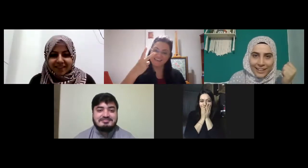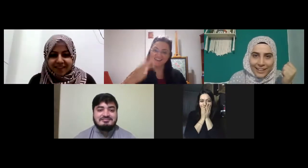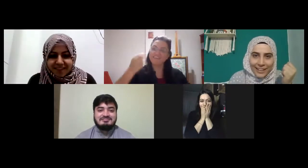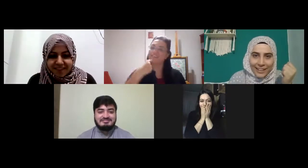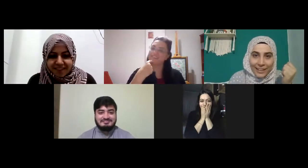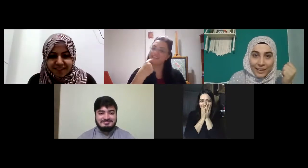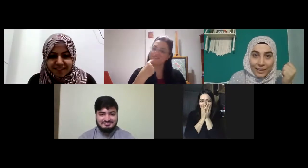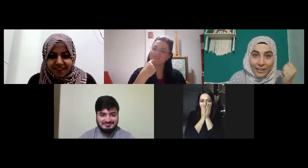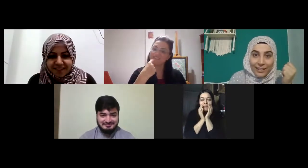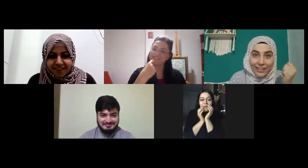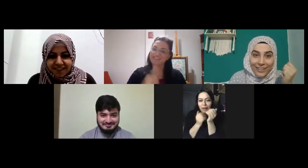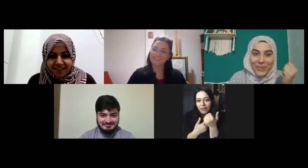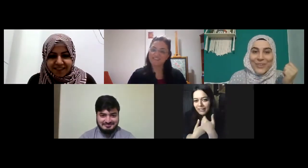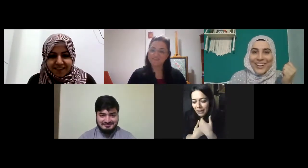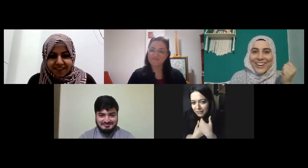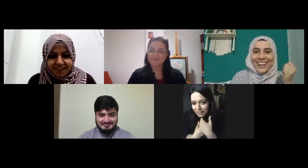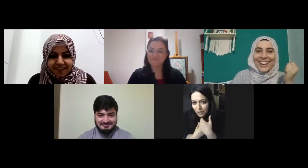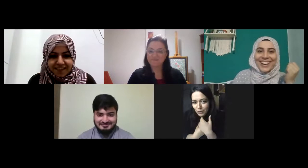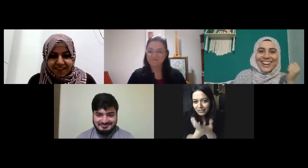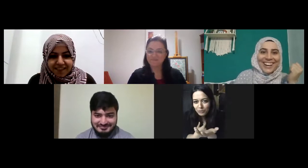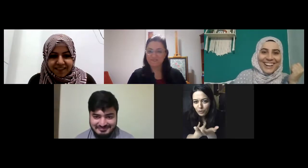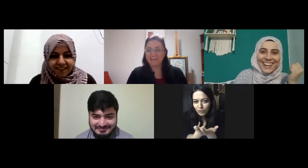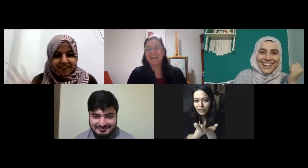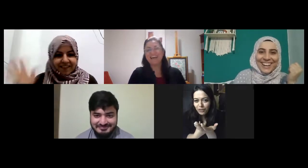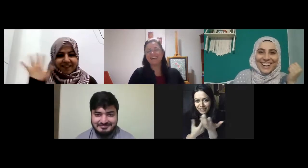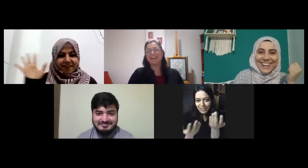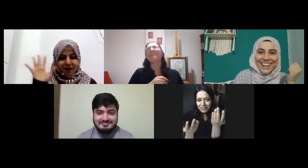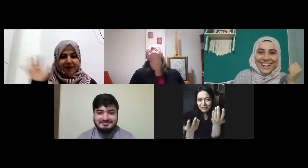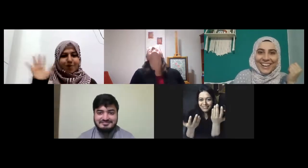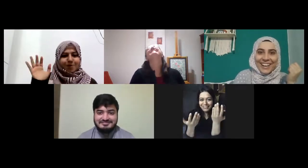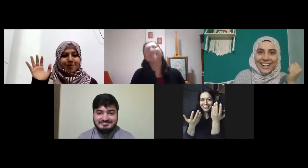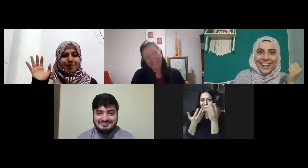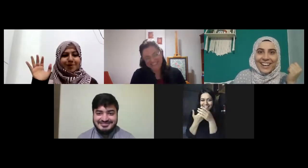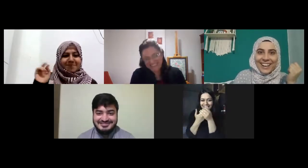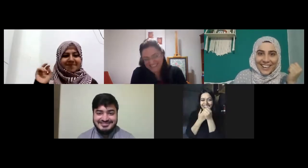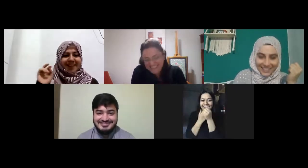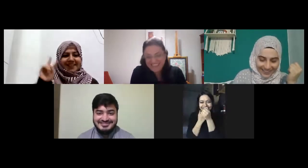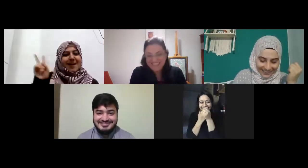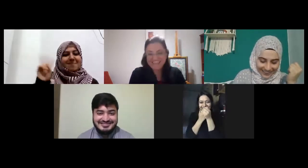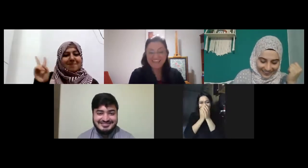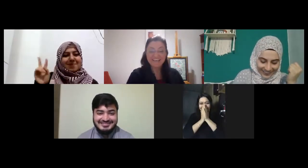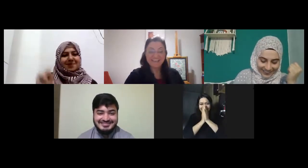yaşındayım ya ben rakamları yanlış öğrettiğimi düşündüm şu an ben öyle düşündüm tersler mi yapıyor acaba